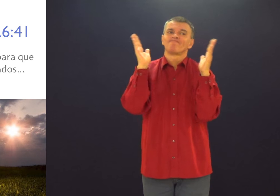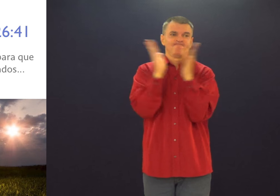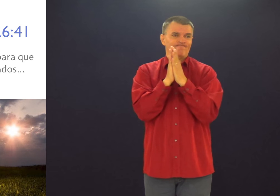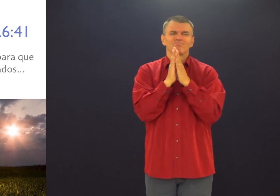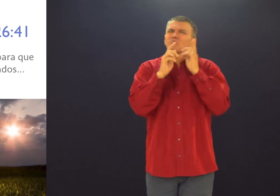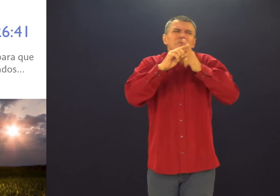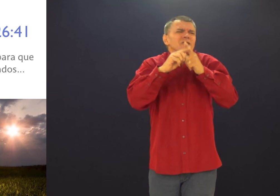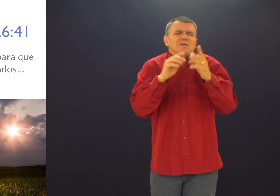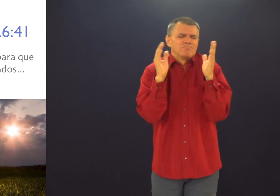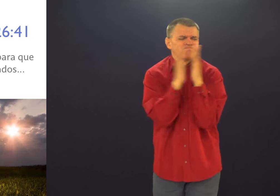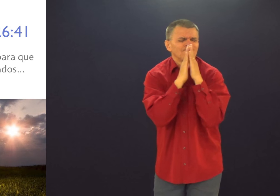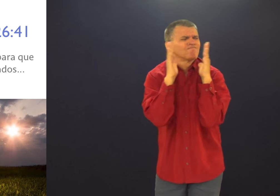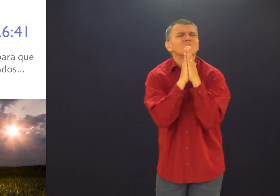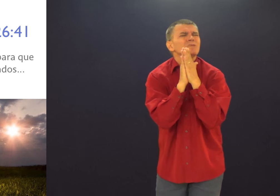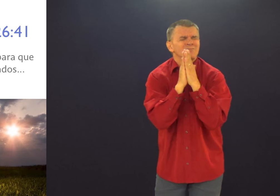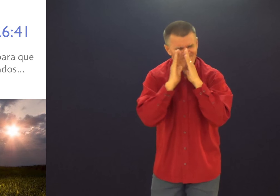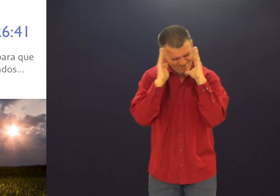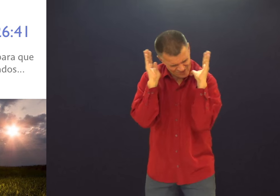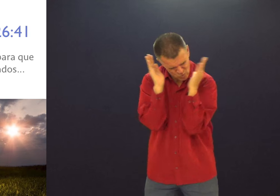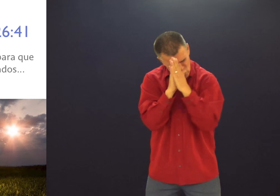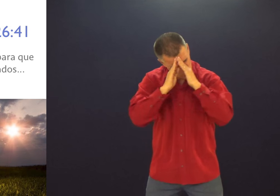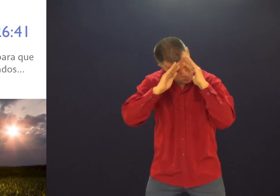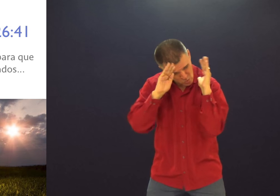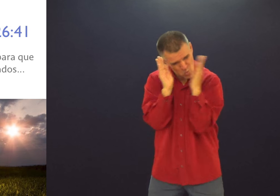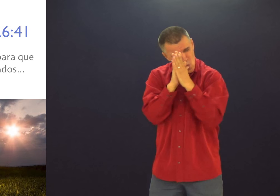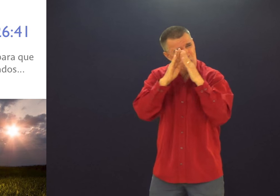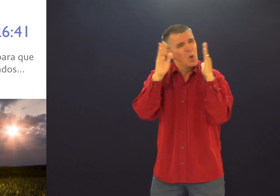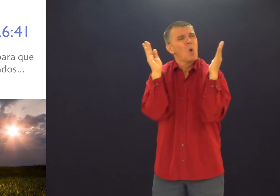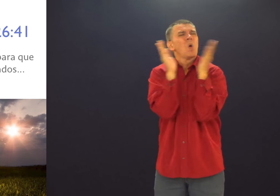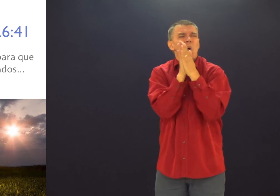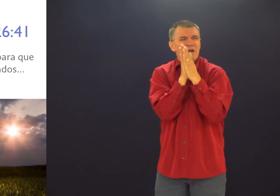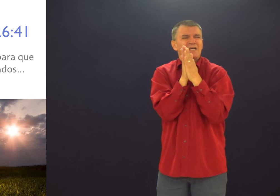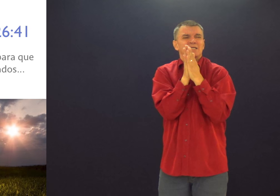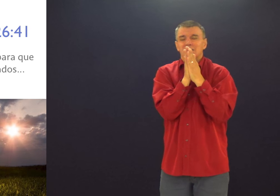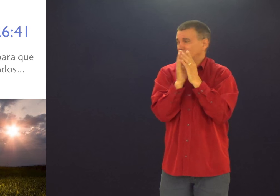Olha o que o texto diz. O versículo diz ali. Vigiem e orem.